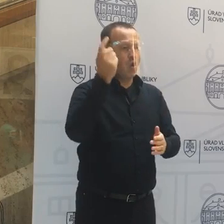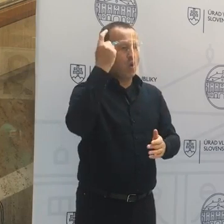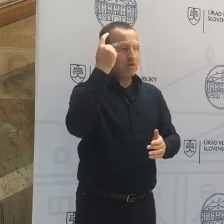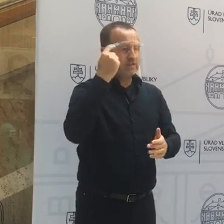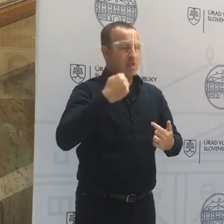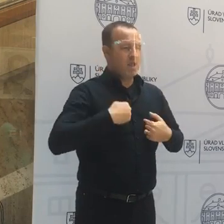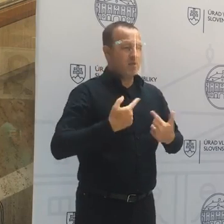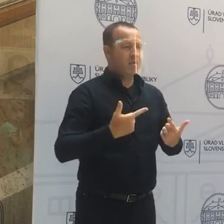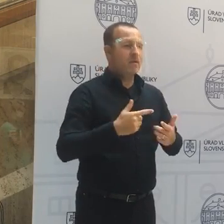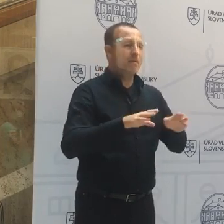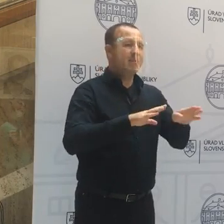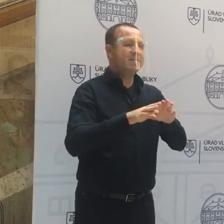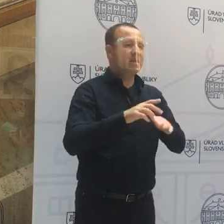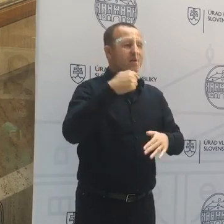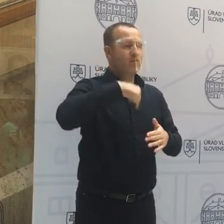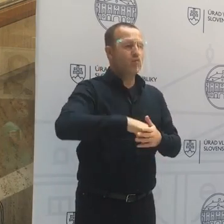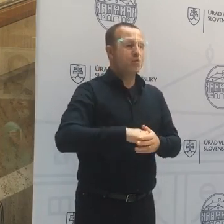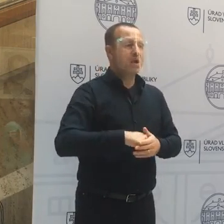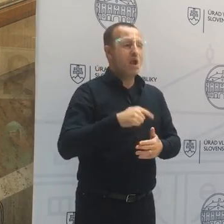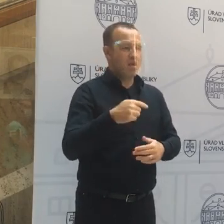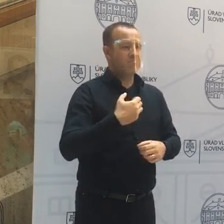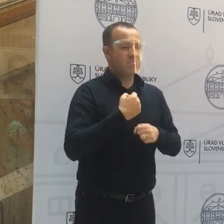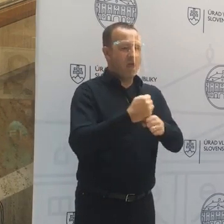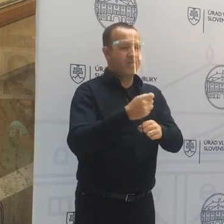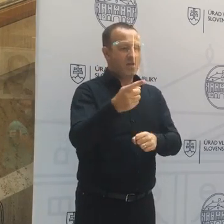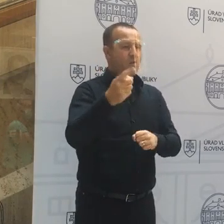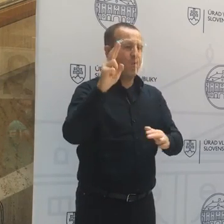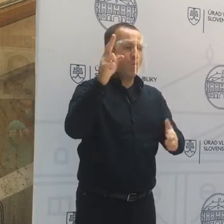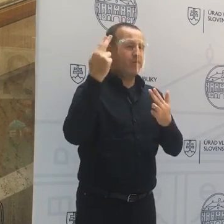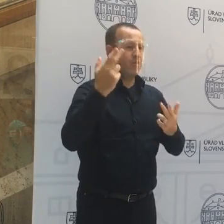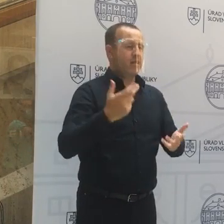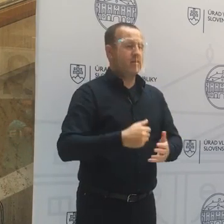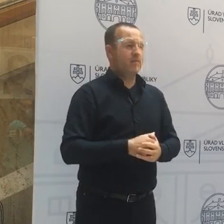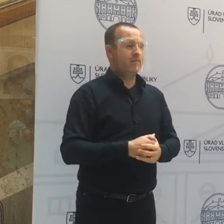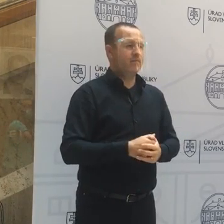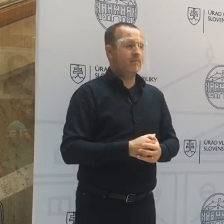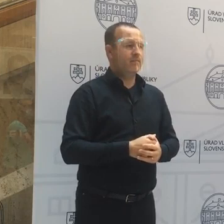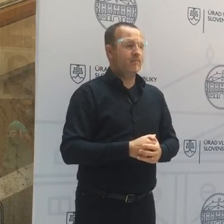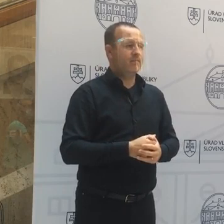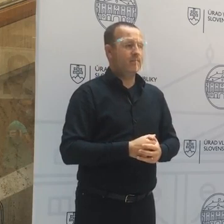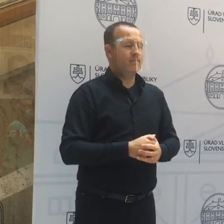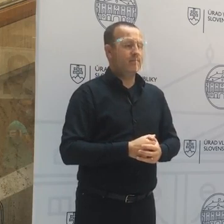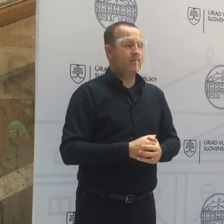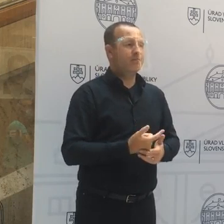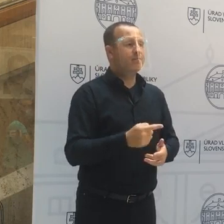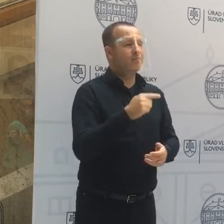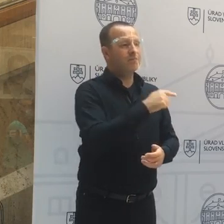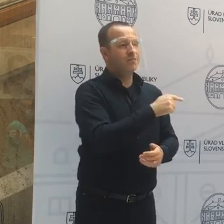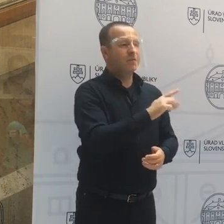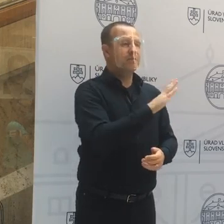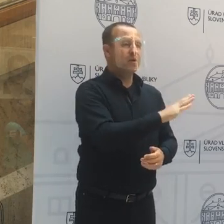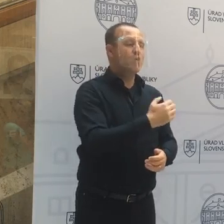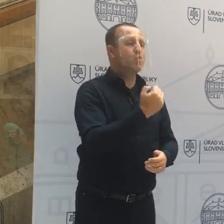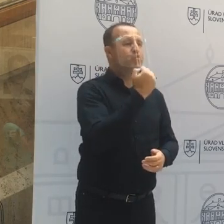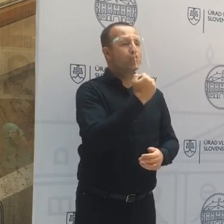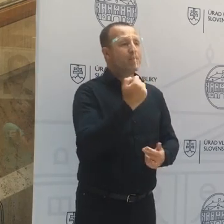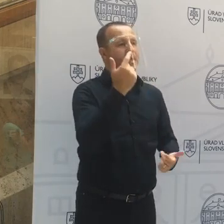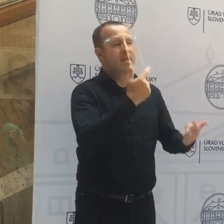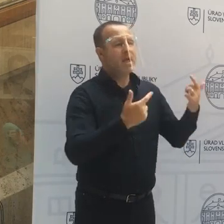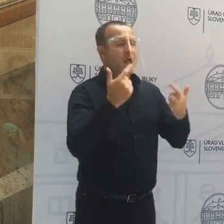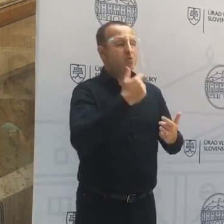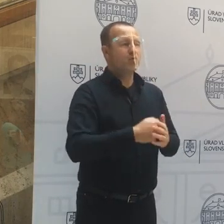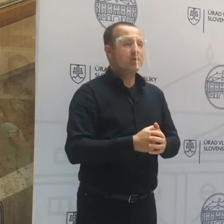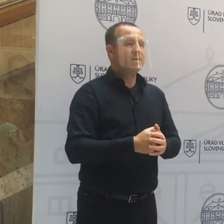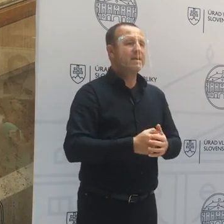minister vnútra dá navrná jeho odvolanie. Napriek tomu skôr mi ide o také vaše súkromné názory na to,